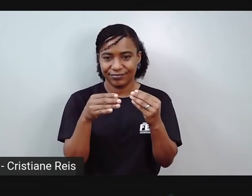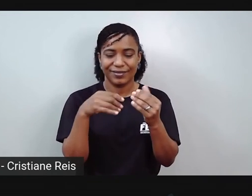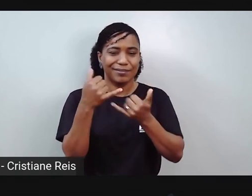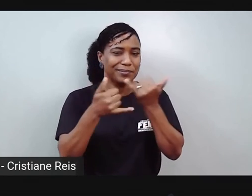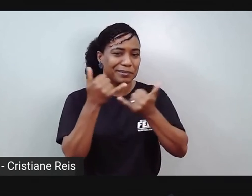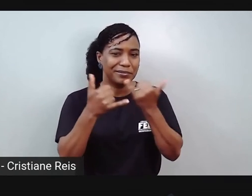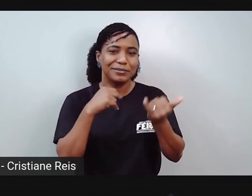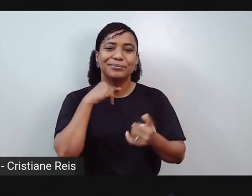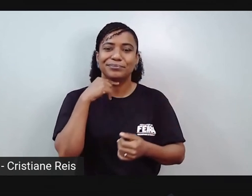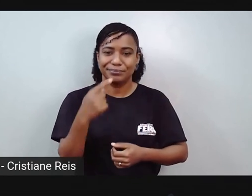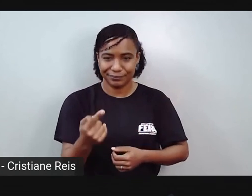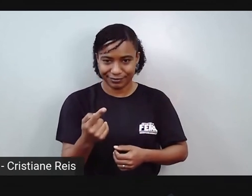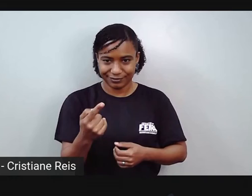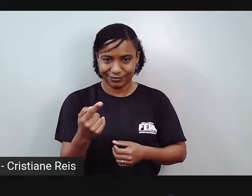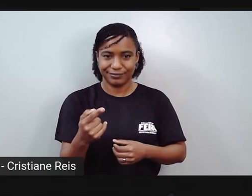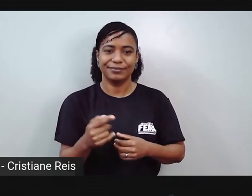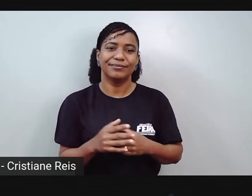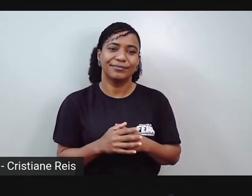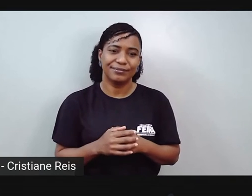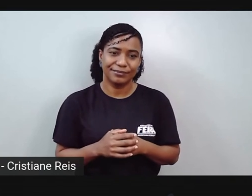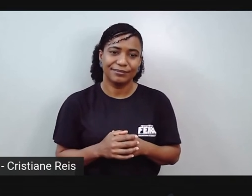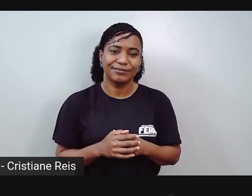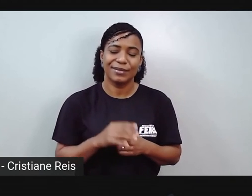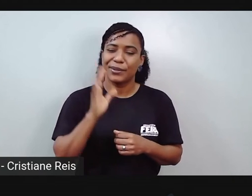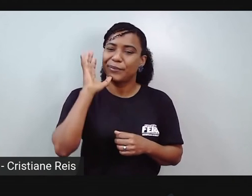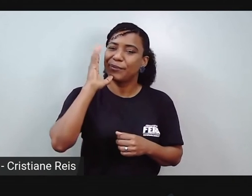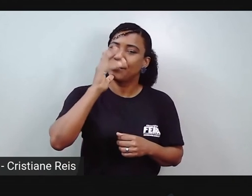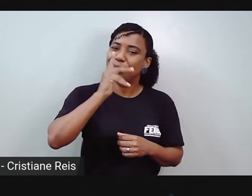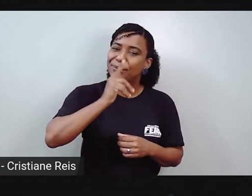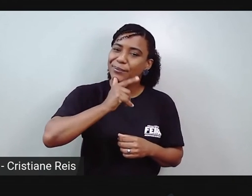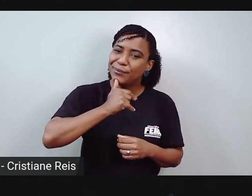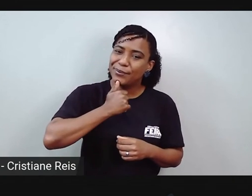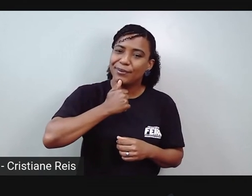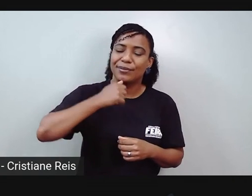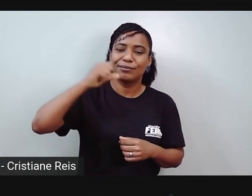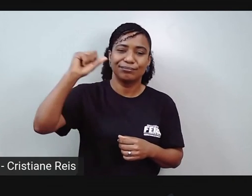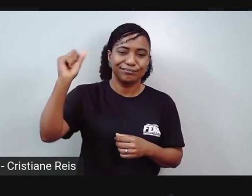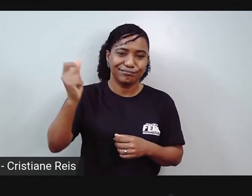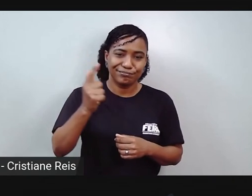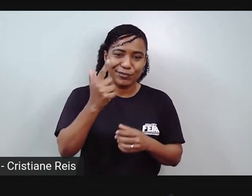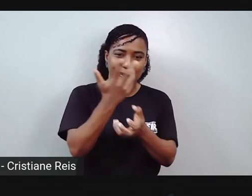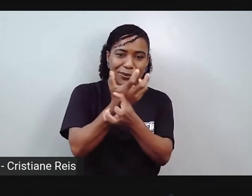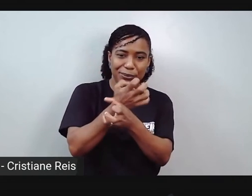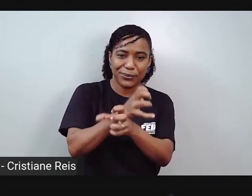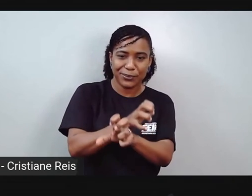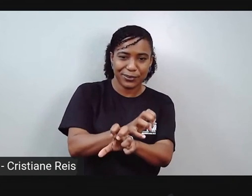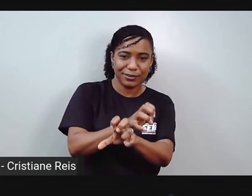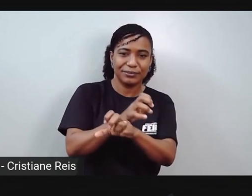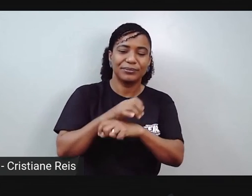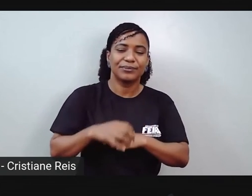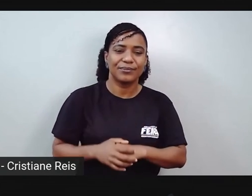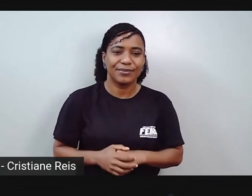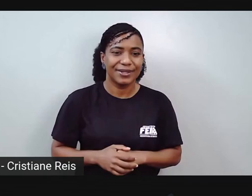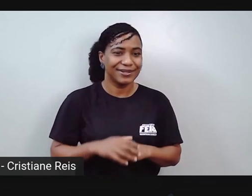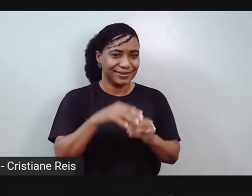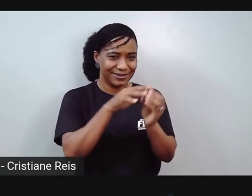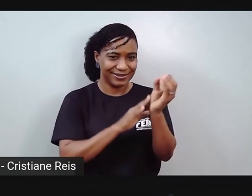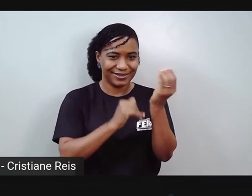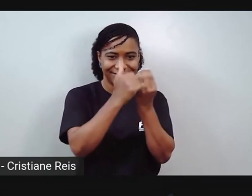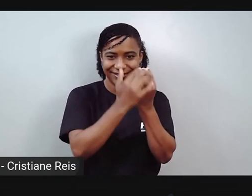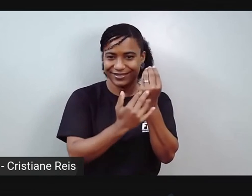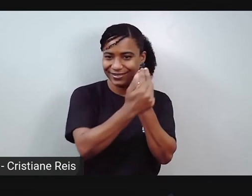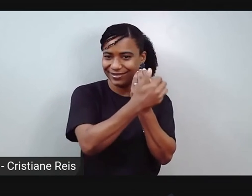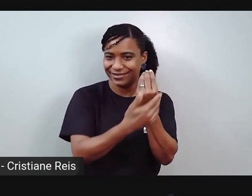com ele. Vai demorar muito para poder endurecer. Olha só. Rolinho pintado com sucesso.